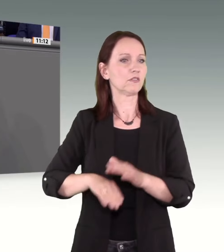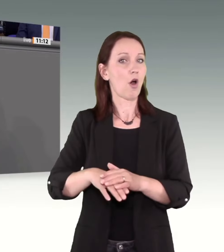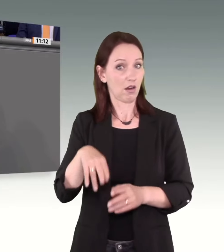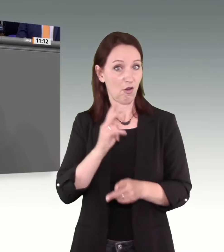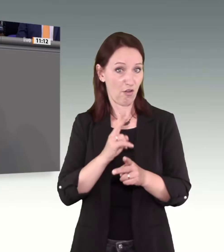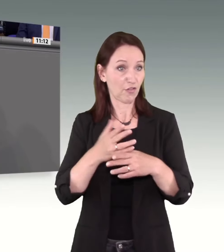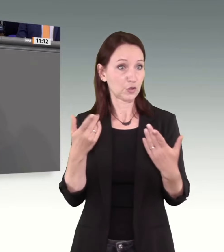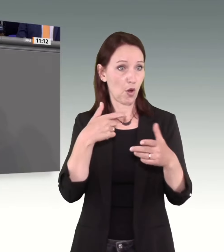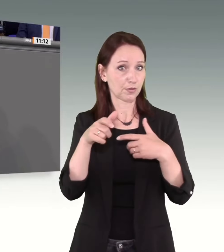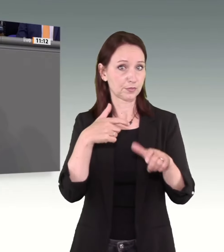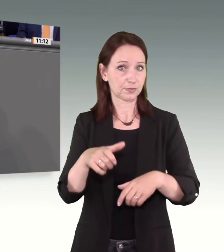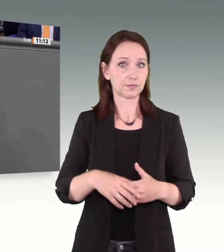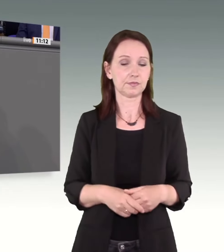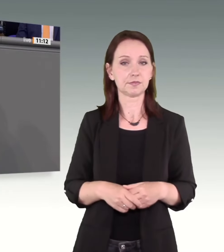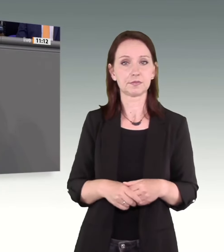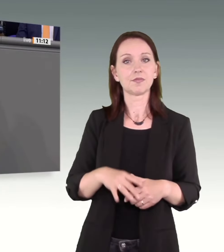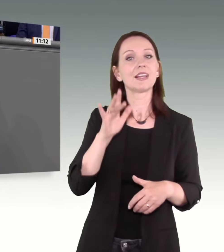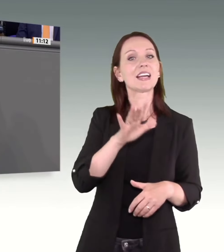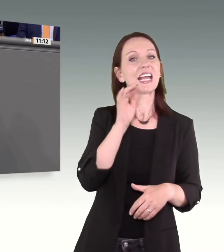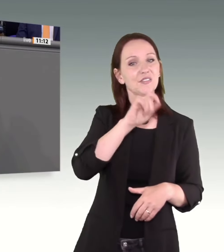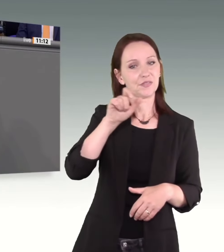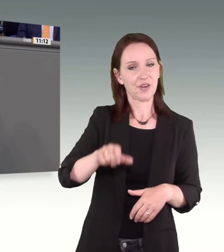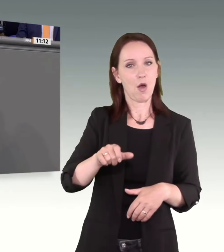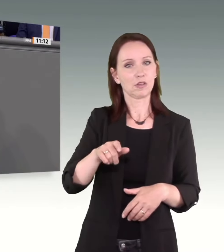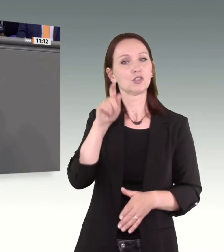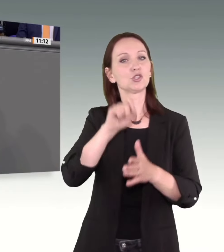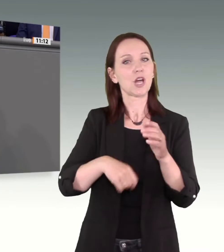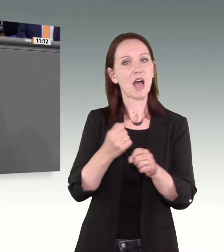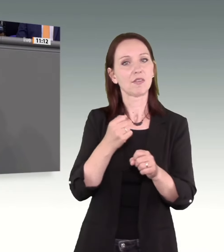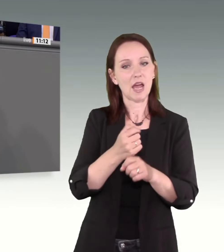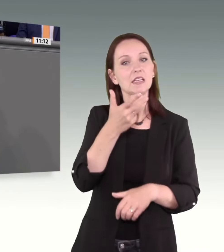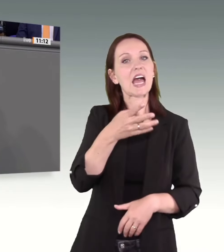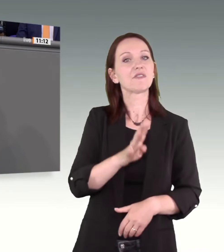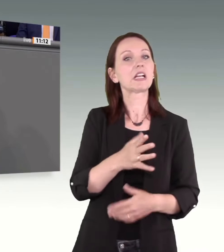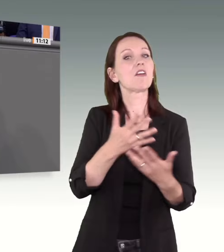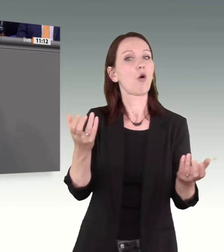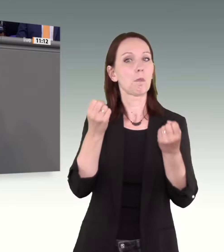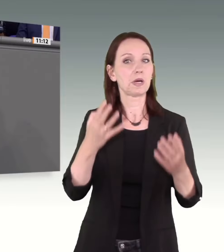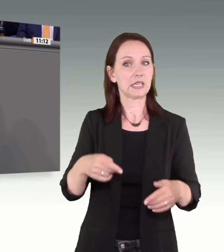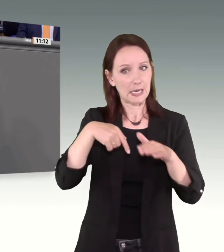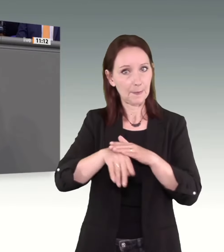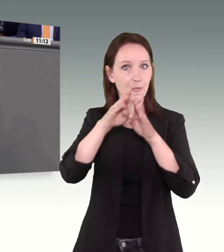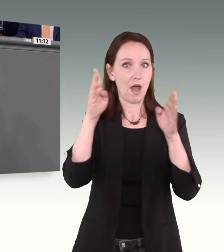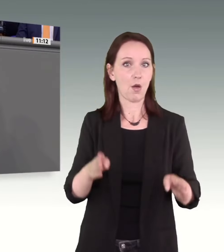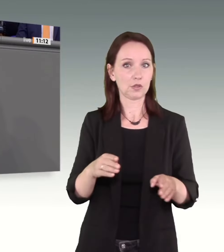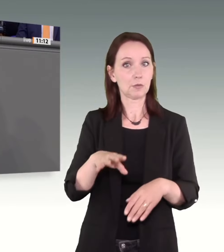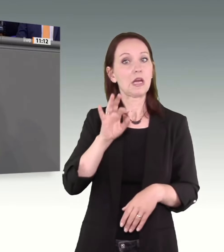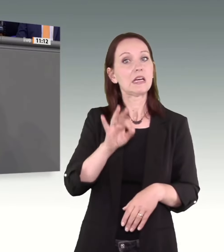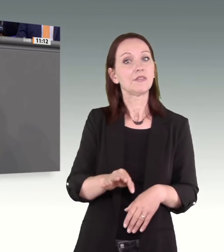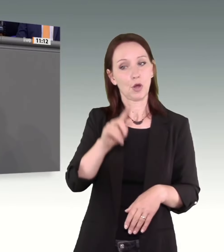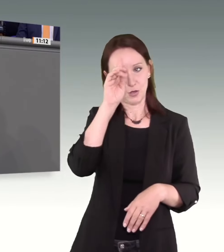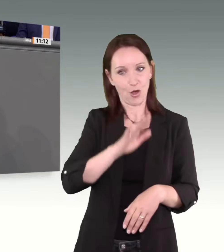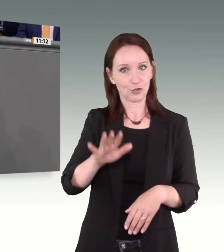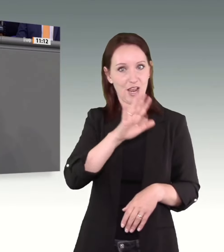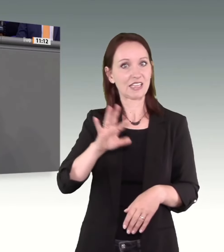Viertel der Straftaten gegen Frauen geschehen im häuslichen Umfeld. Der gefährlichste Ort für eine Frau in Deutschland ist somit nach wie vor ihr